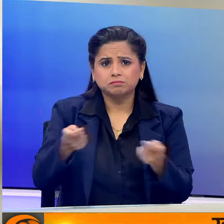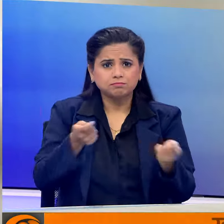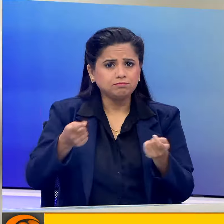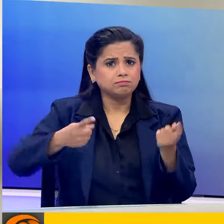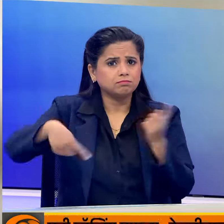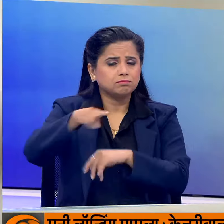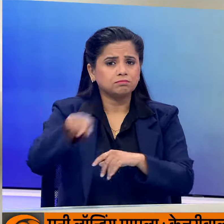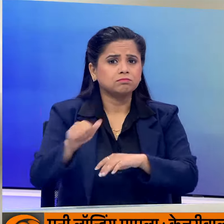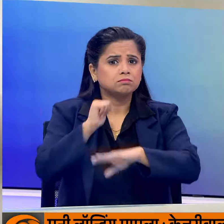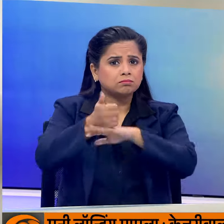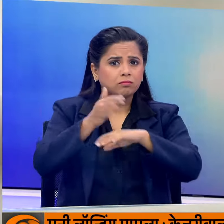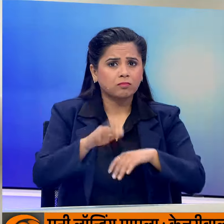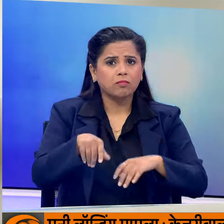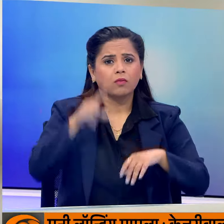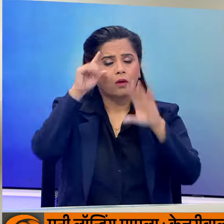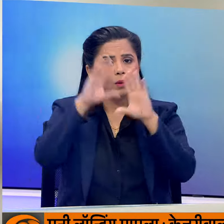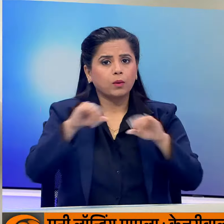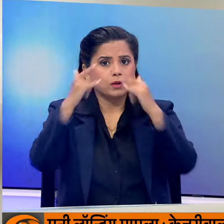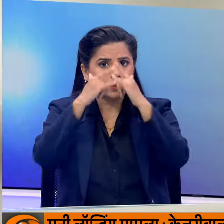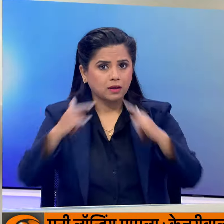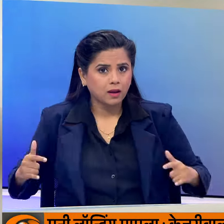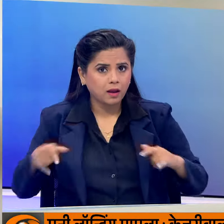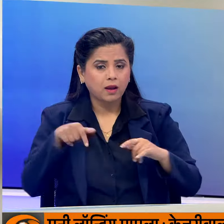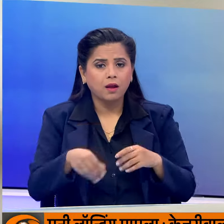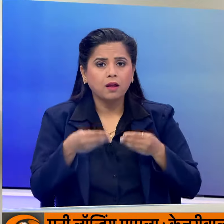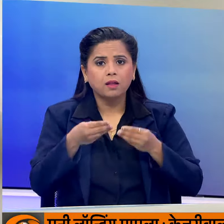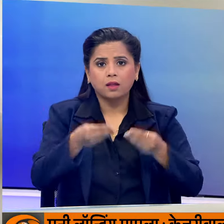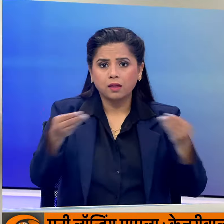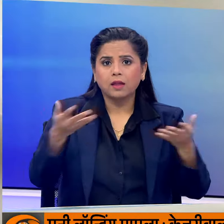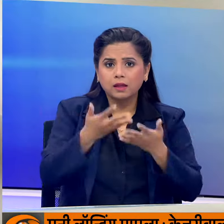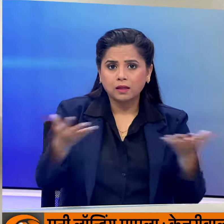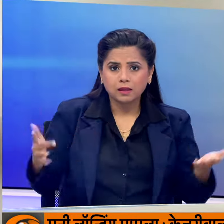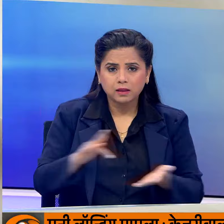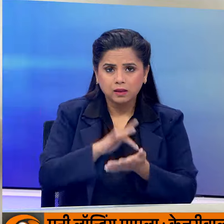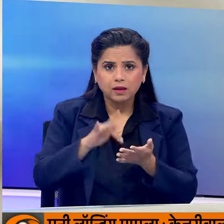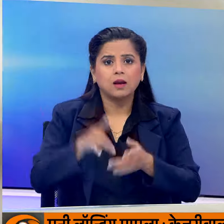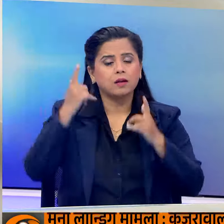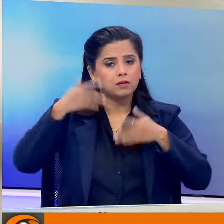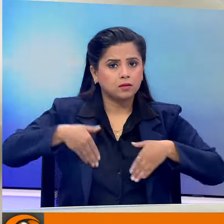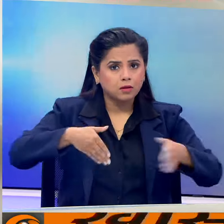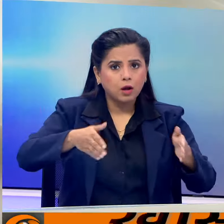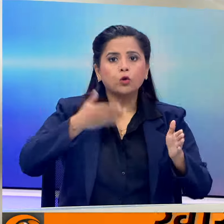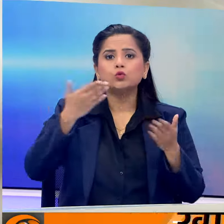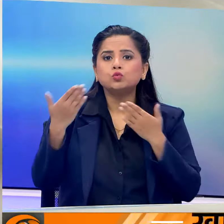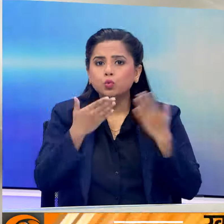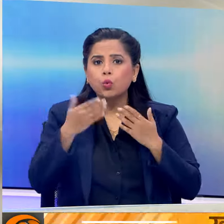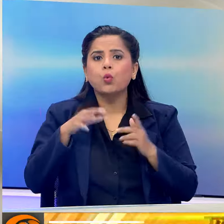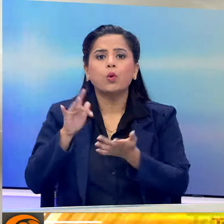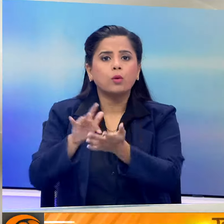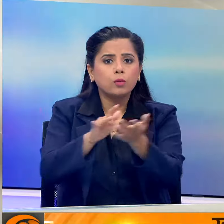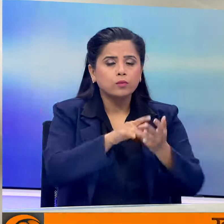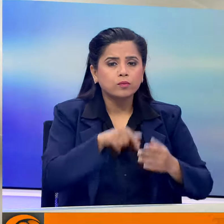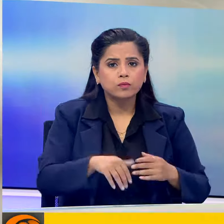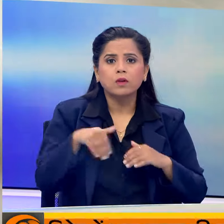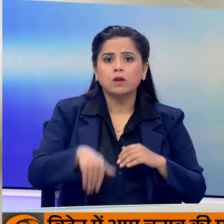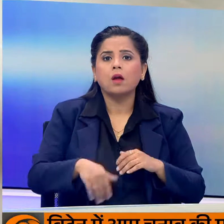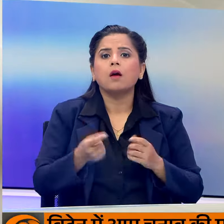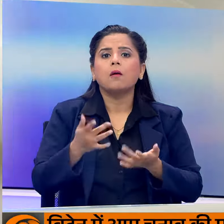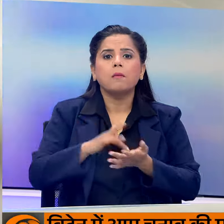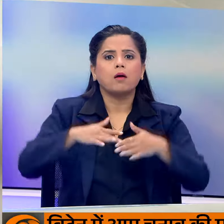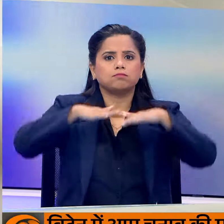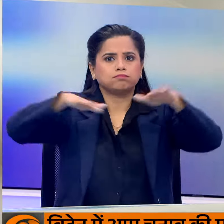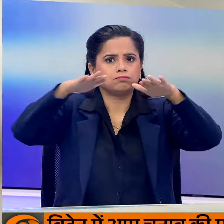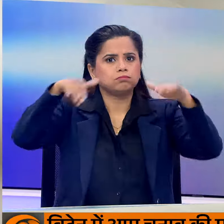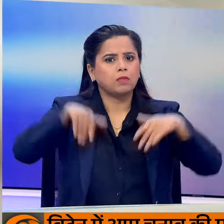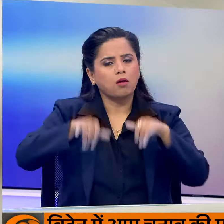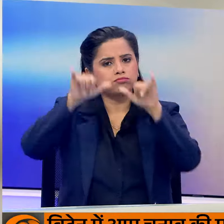द्वारस्थापित, राहत शिवरों, राहत वित्रण केंद्रों और सडकों, स्कूल भवनों उची भूमी पर शरण ले